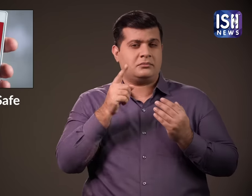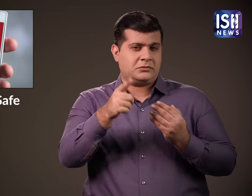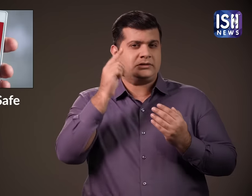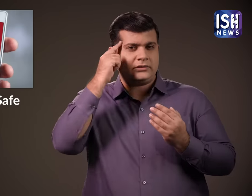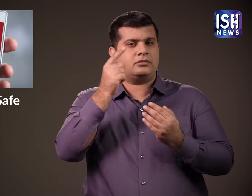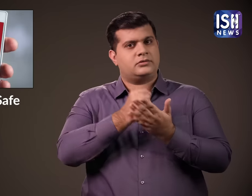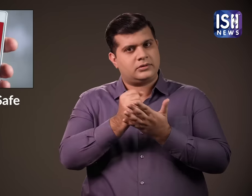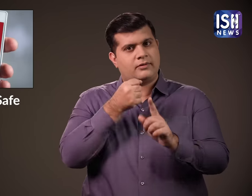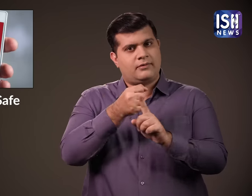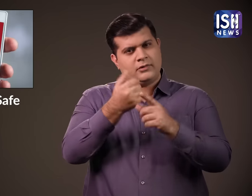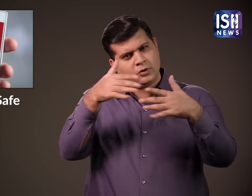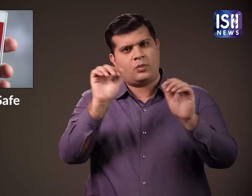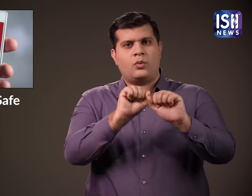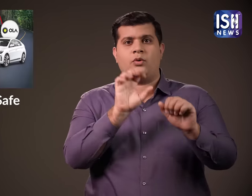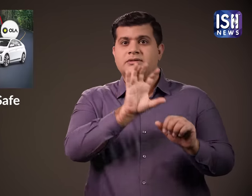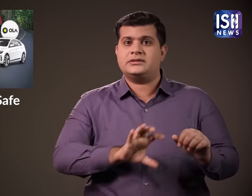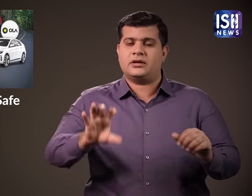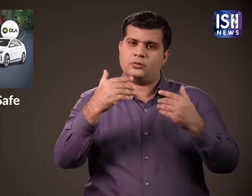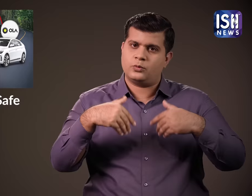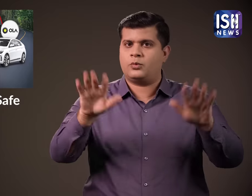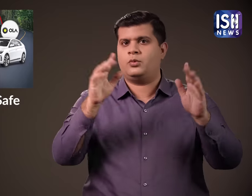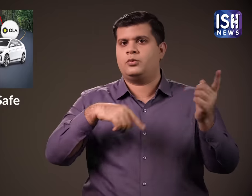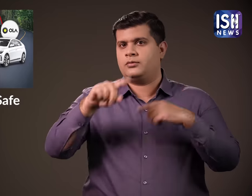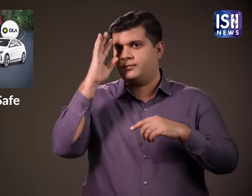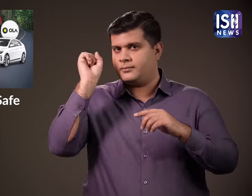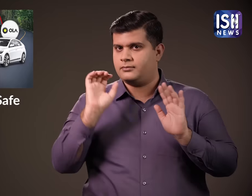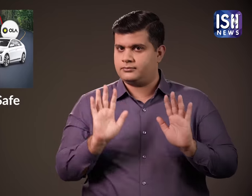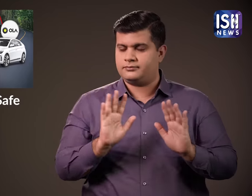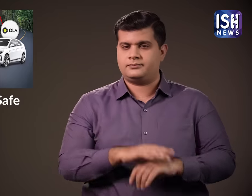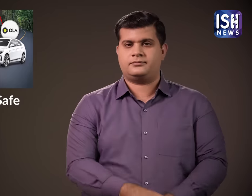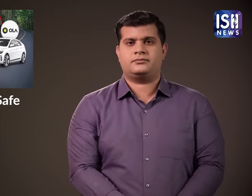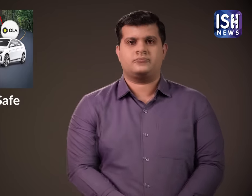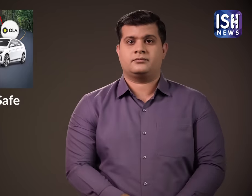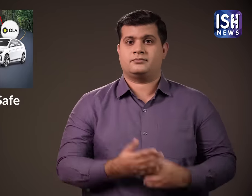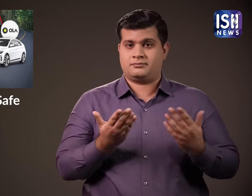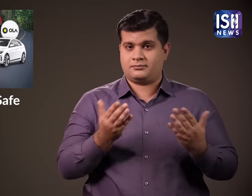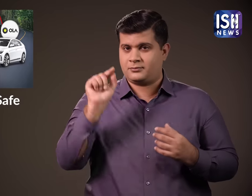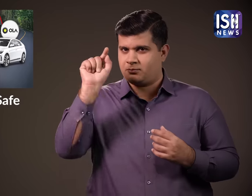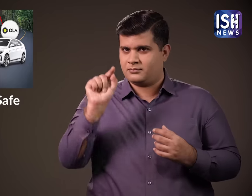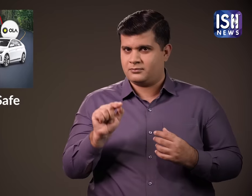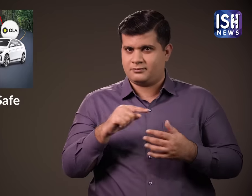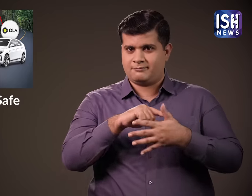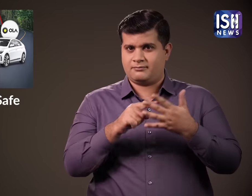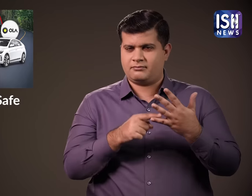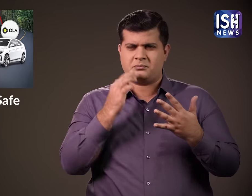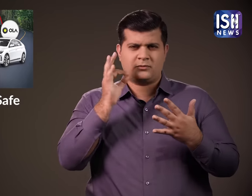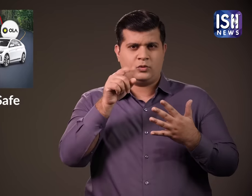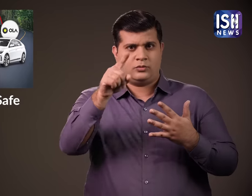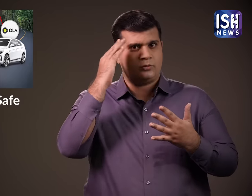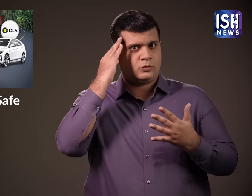इसलिए डेफ संग स्थानिय अधिकारियों से संपर करना याद रखे अब जब आप सुरक्षित कैप सवारी के लिए